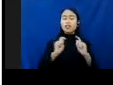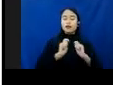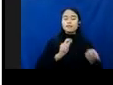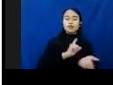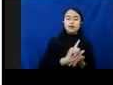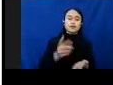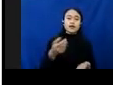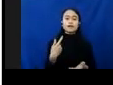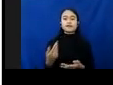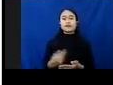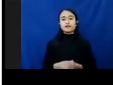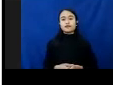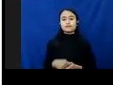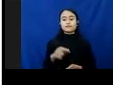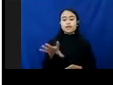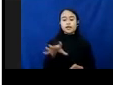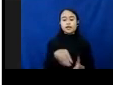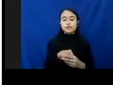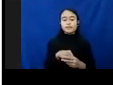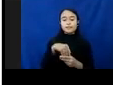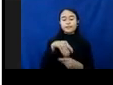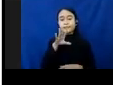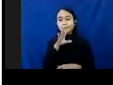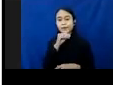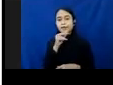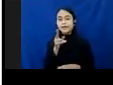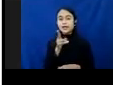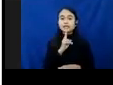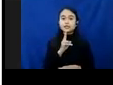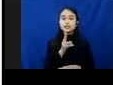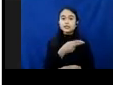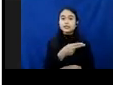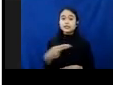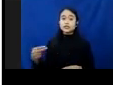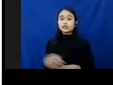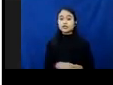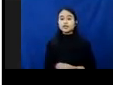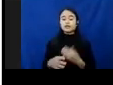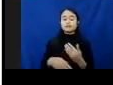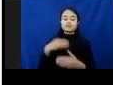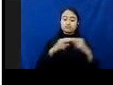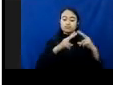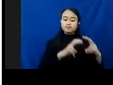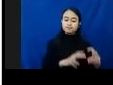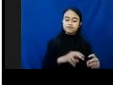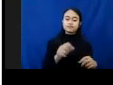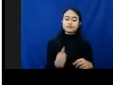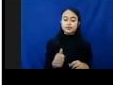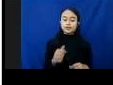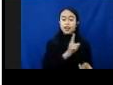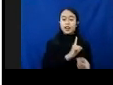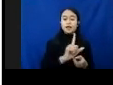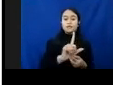melapor kemari dalam bahasa Indonesia dan itu akan teridentifikasi dan laporan-laporan itu